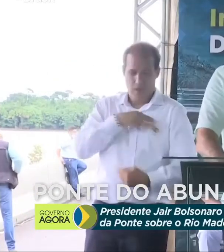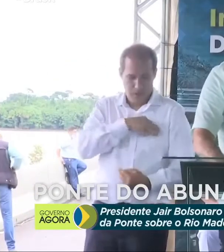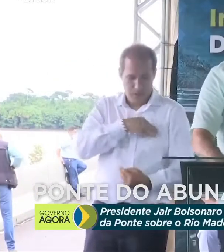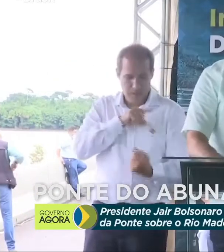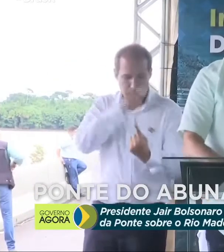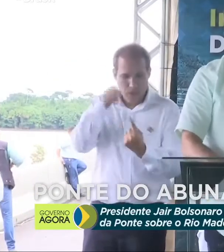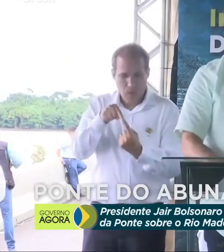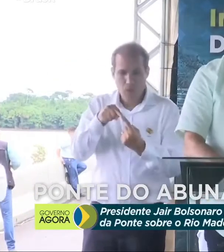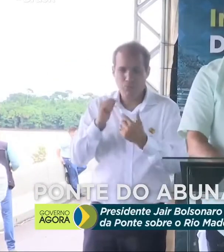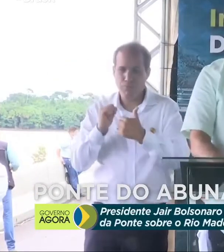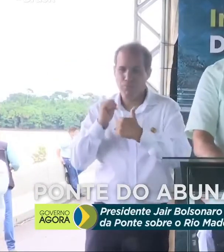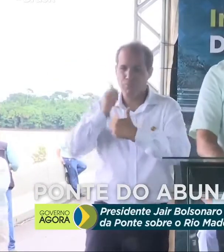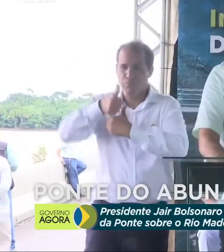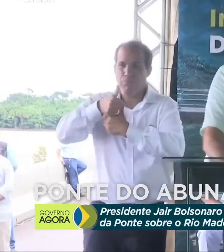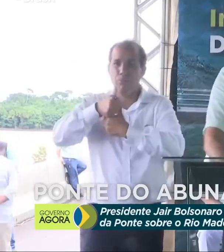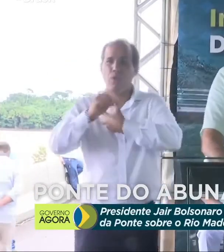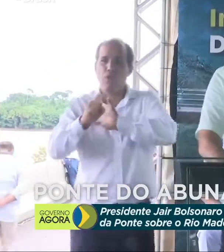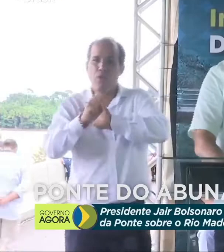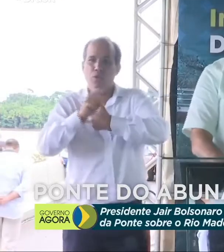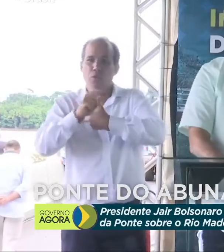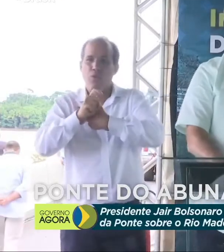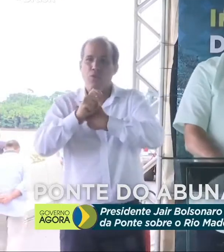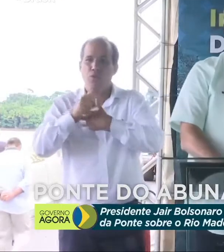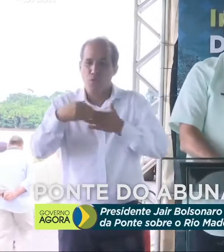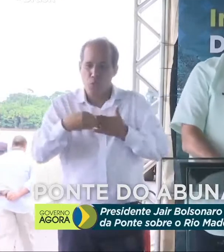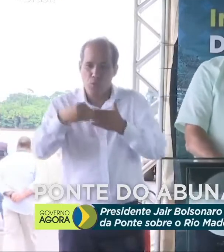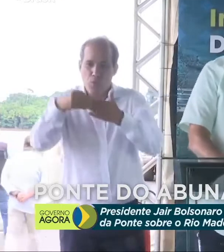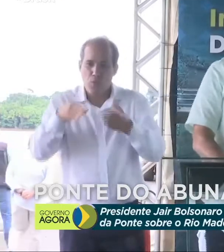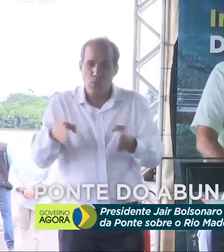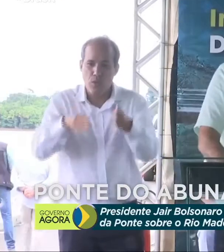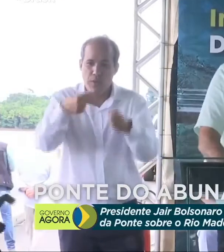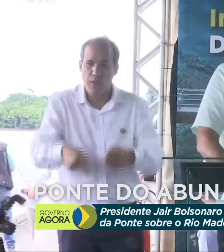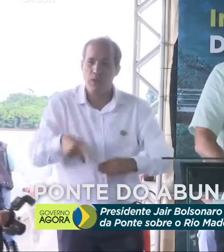estar à frente do Executivo nos destinos dessa nação.